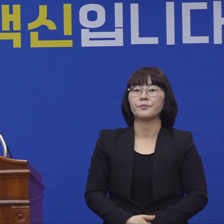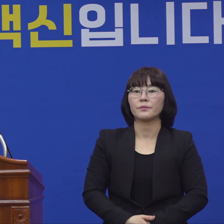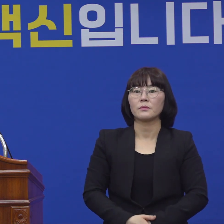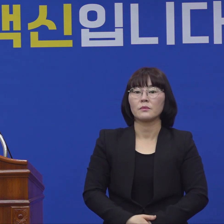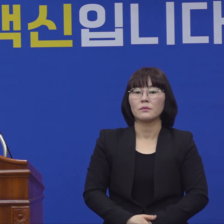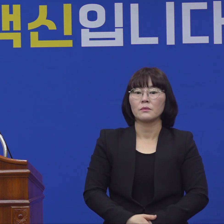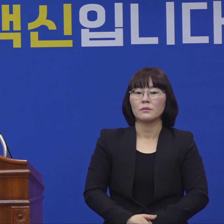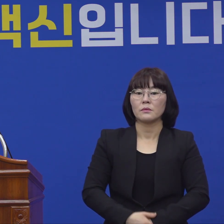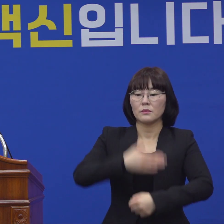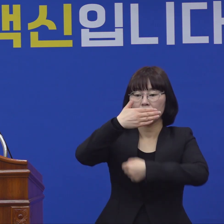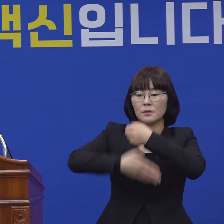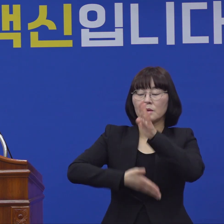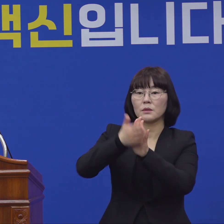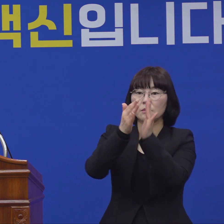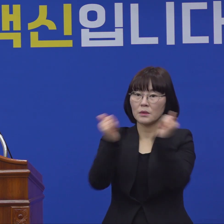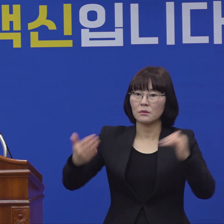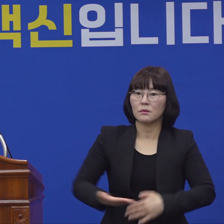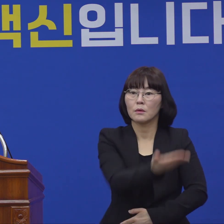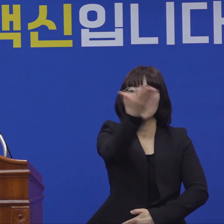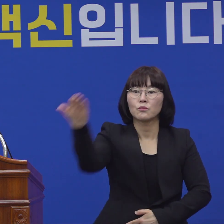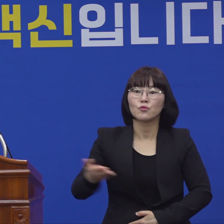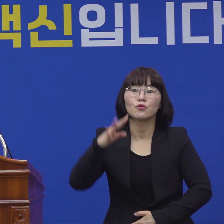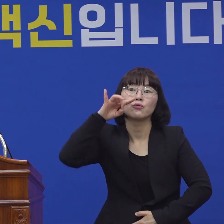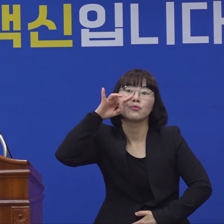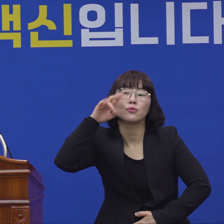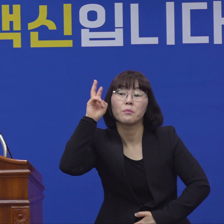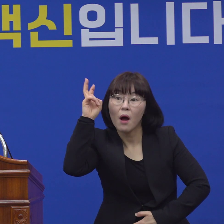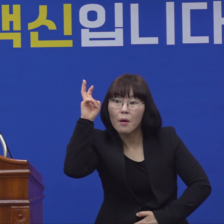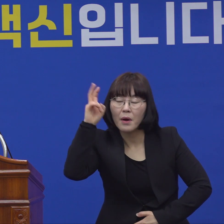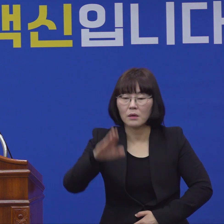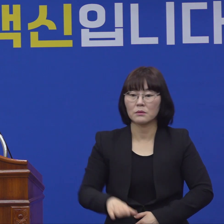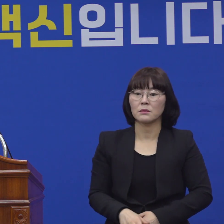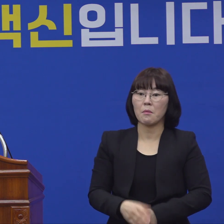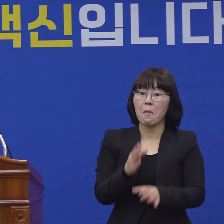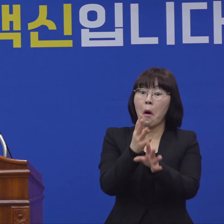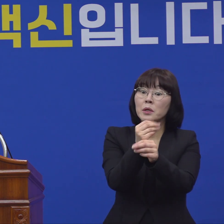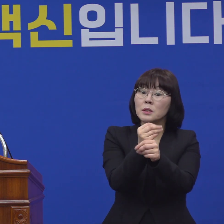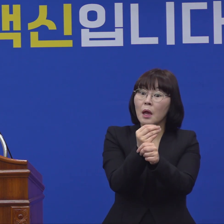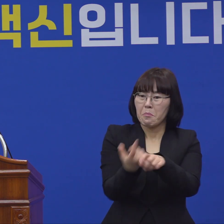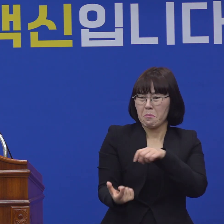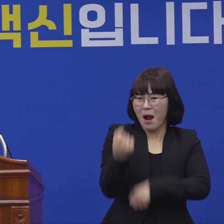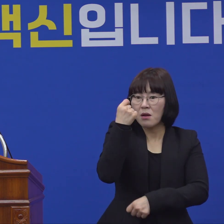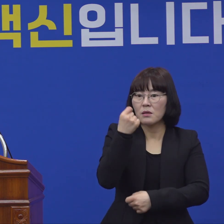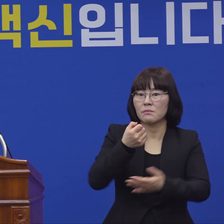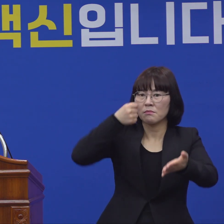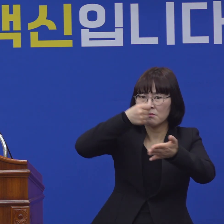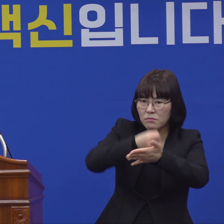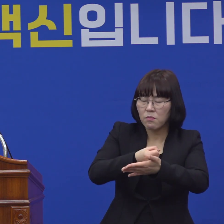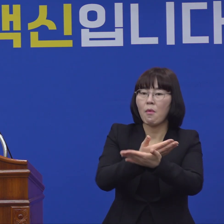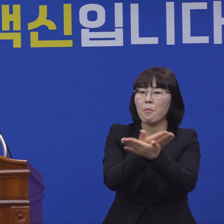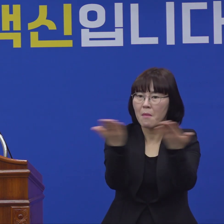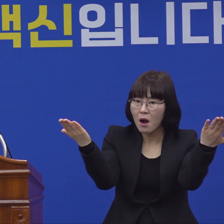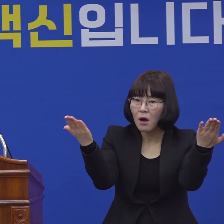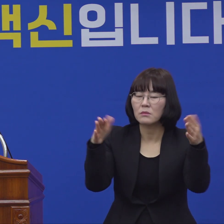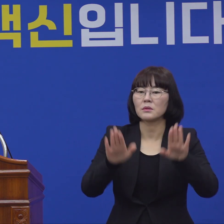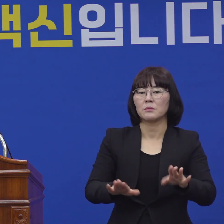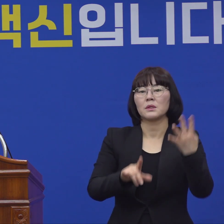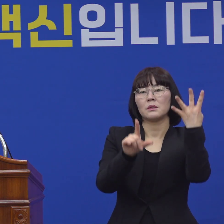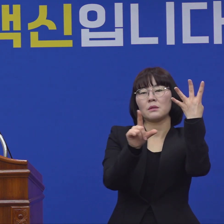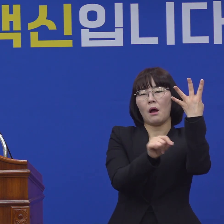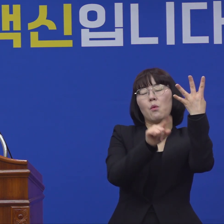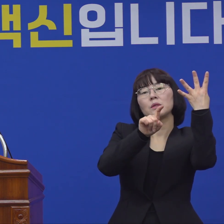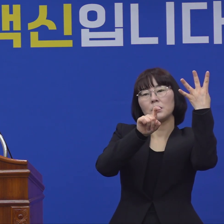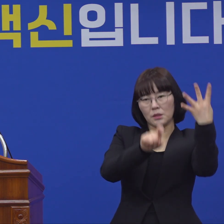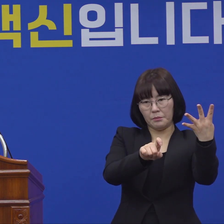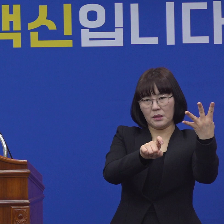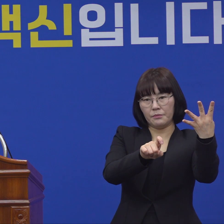대해서 시민들이 관심이 많으십니다. 저희들이 당길 수 있는 한 최대한 당겼다는 말씀을 드리고 저희들하고 동일한